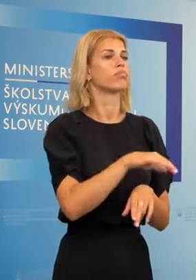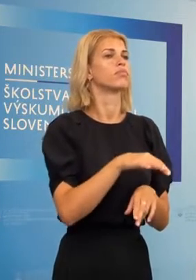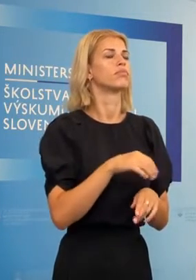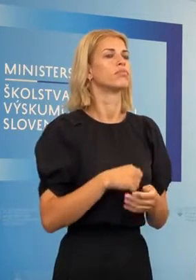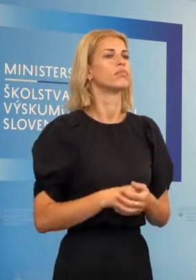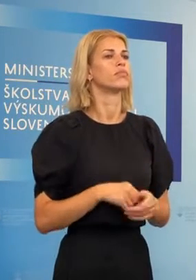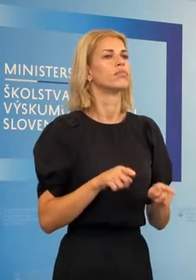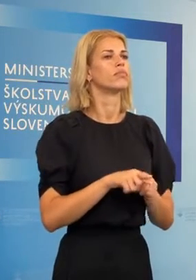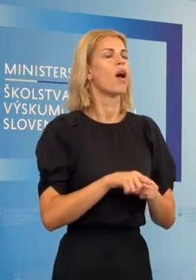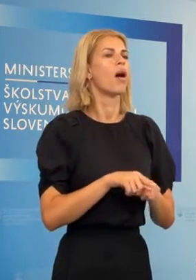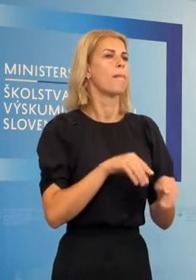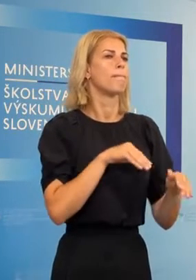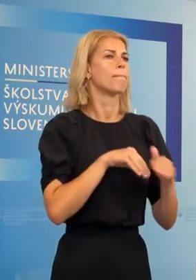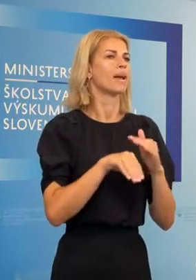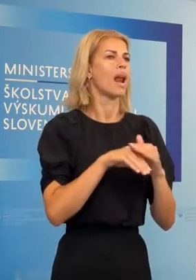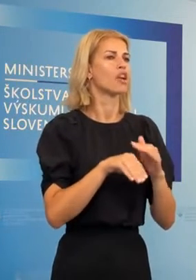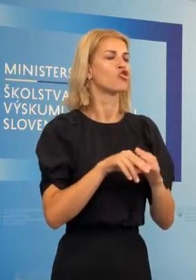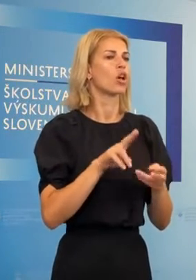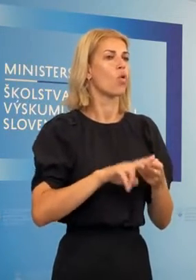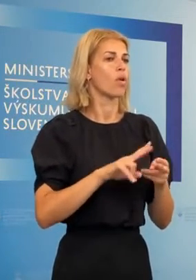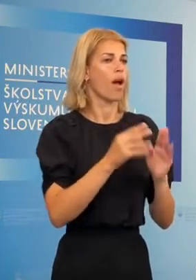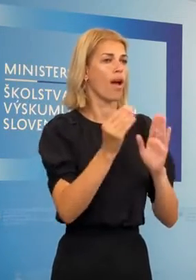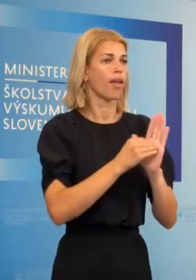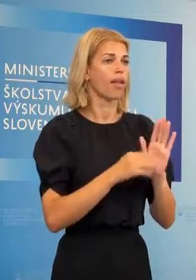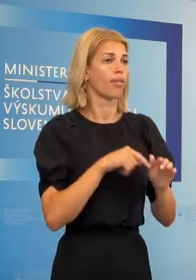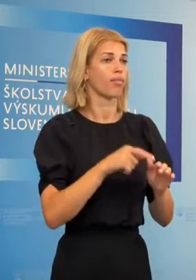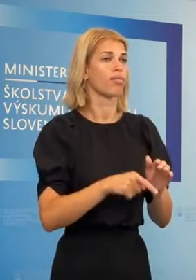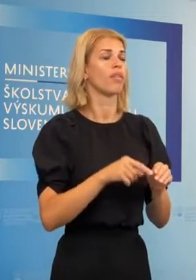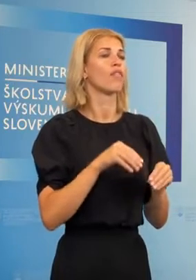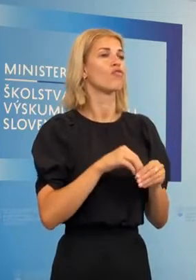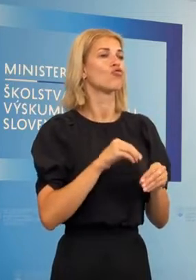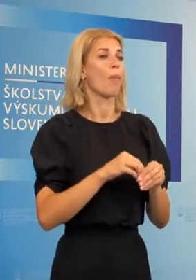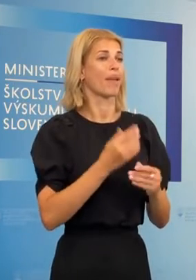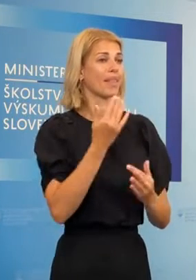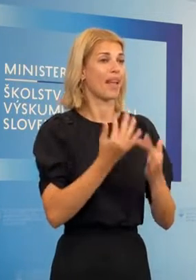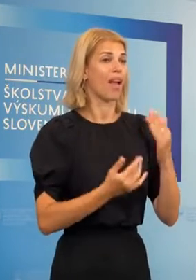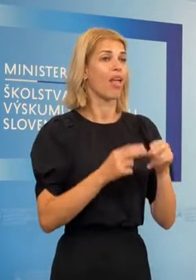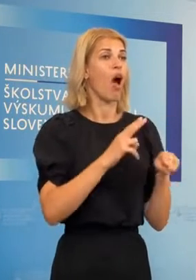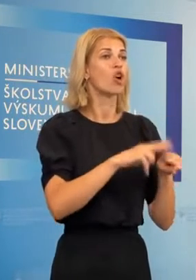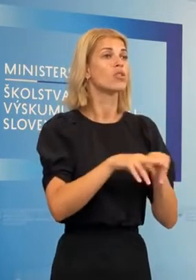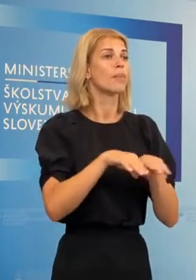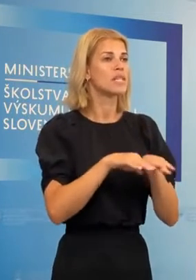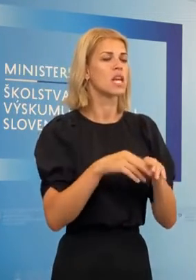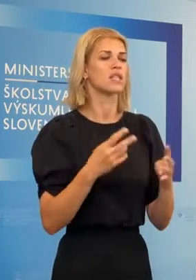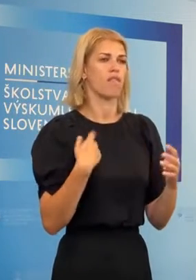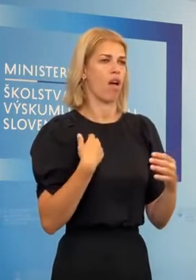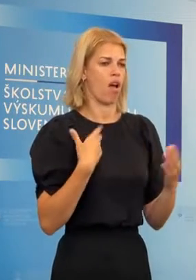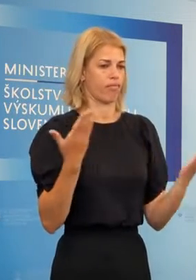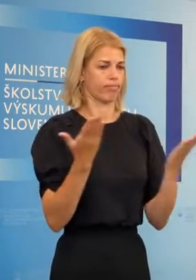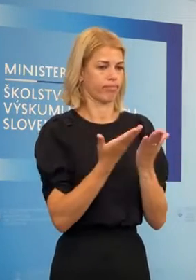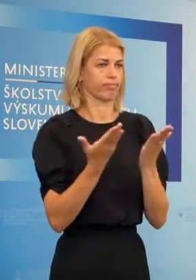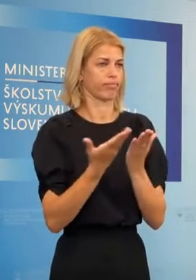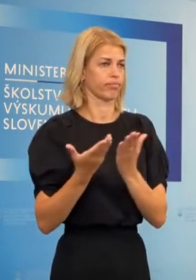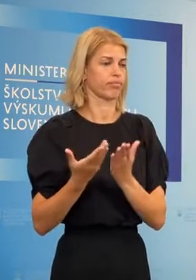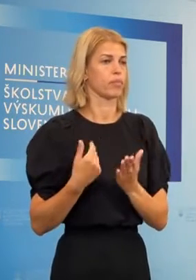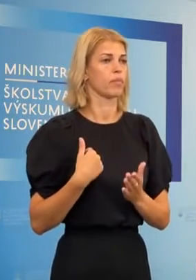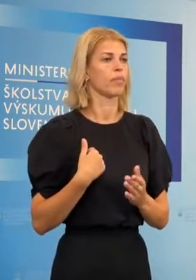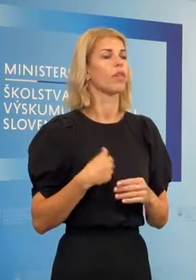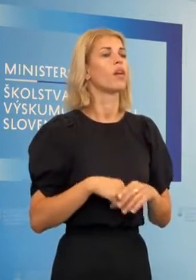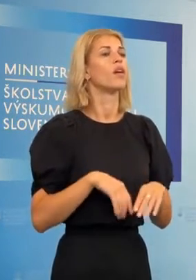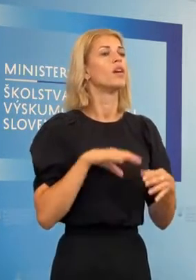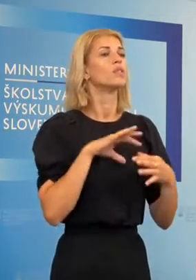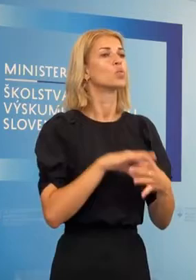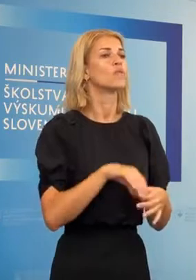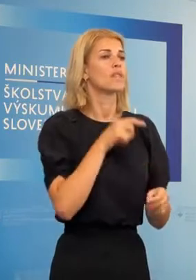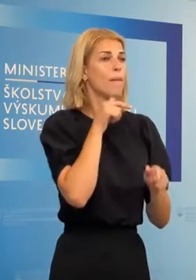migračný úrad. Čiže tieto dáta sa pravidelne komparujú s ostatnými rezortmi. Čo sa samotnej témy podpory